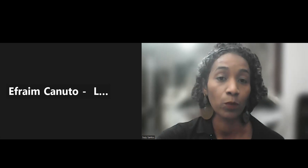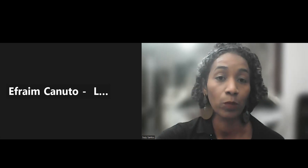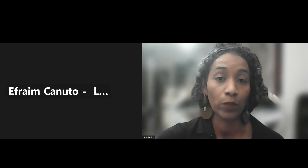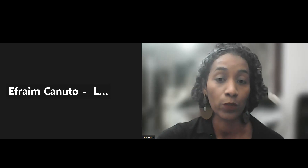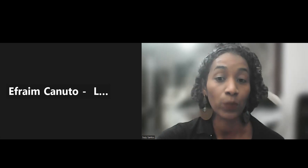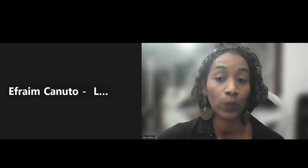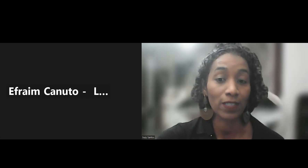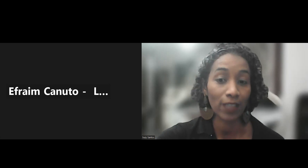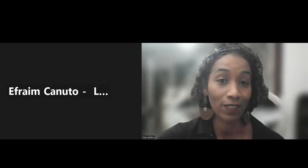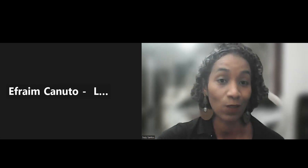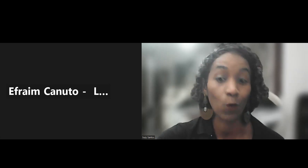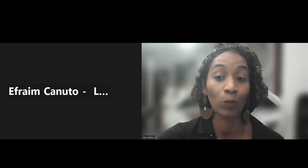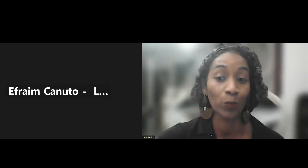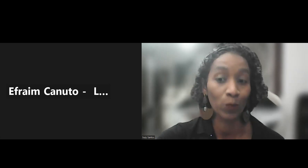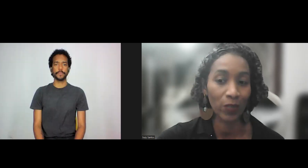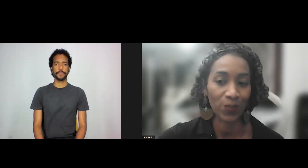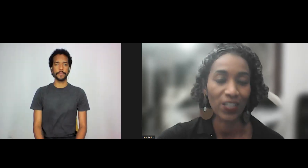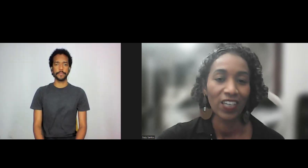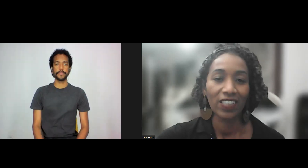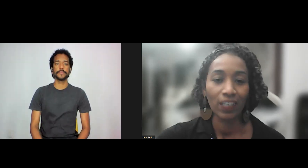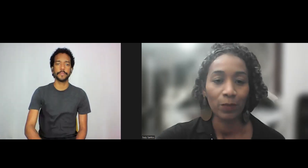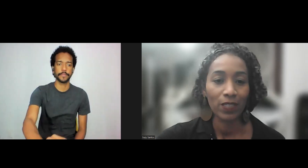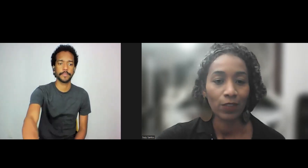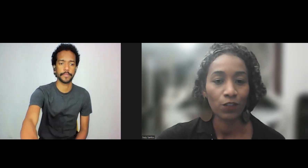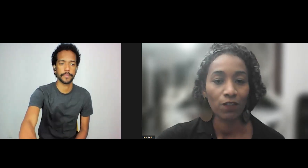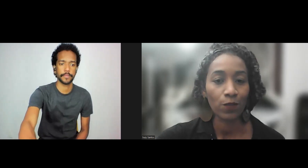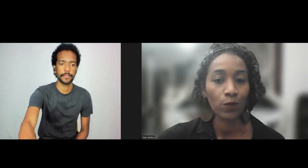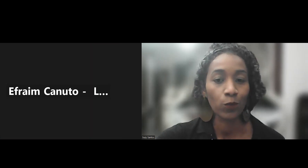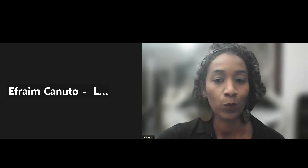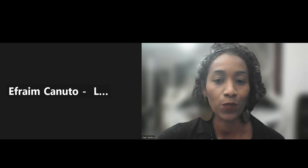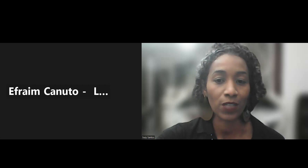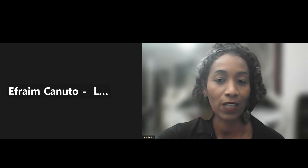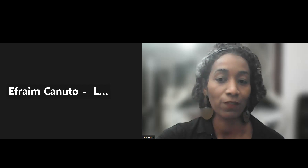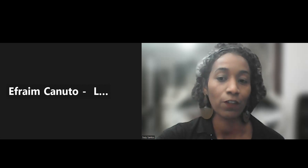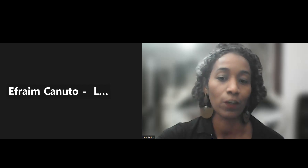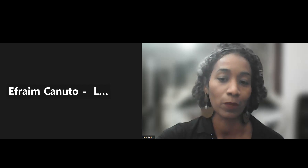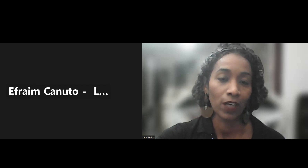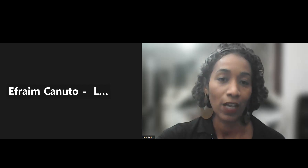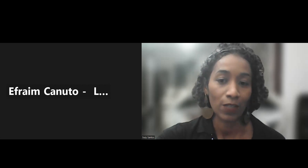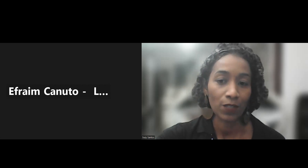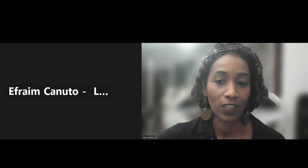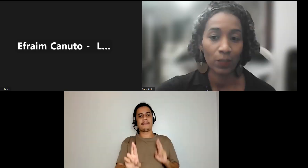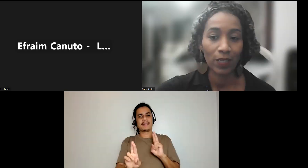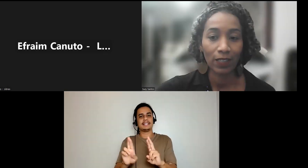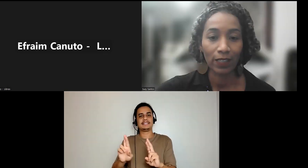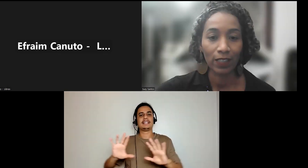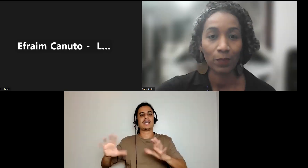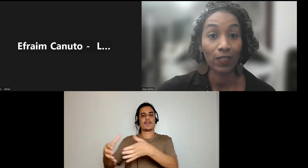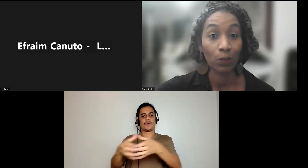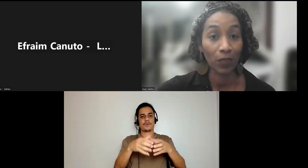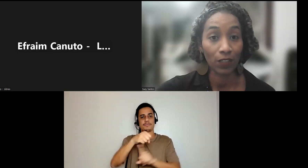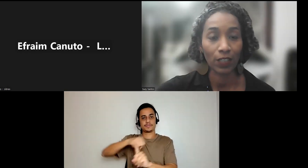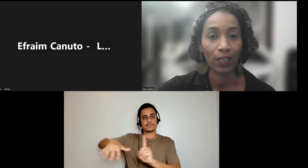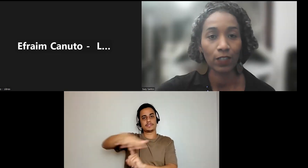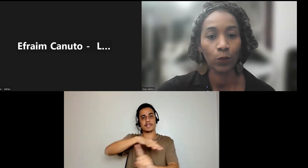atração de públicos potenciais ou não públicos, que representam os diversos grupos sociais que formam a sociedade brasileira,